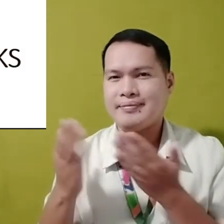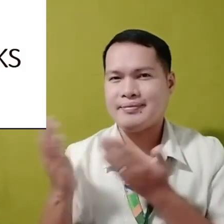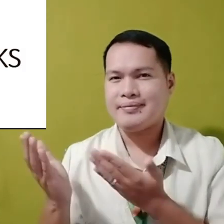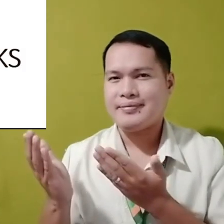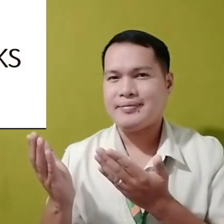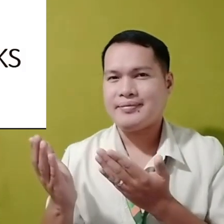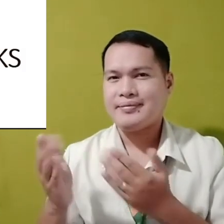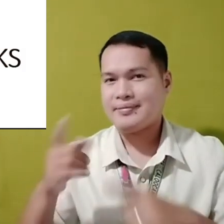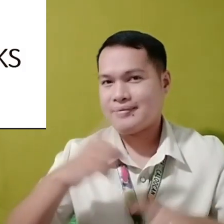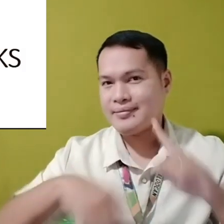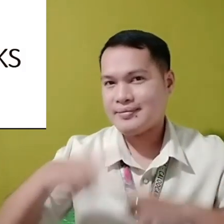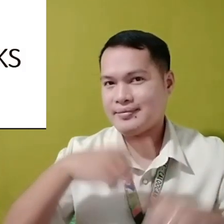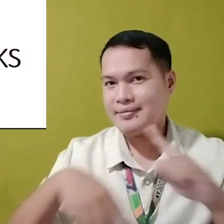Sunod ay